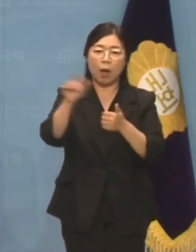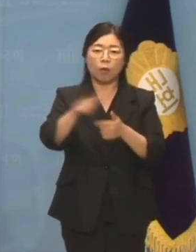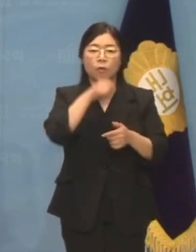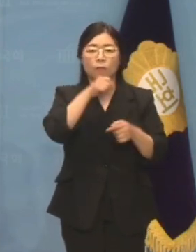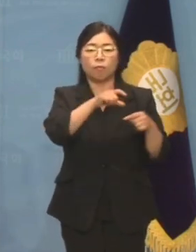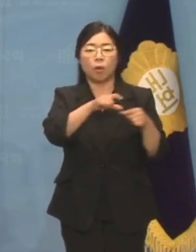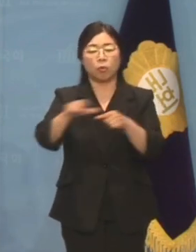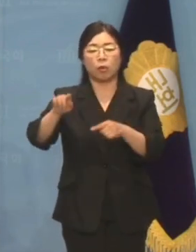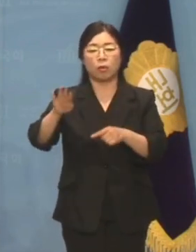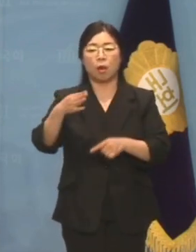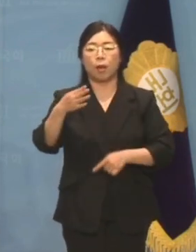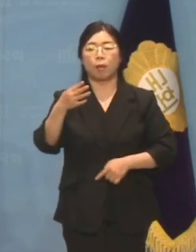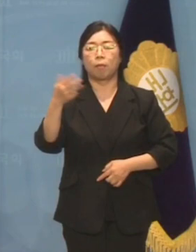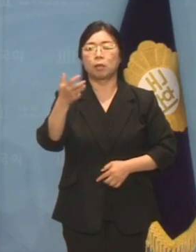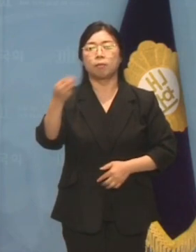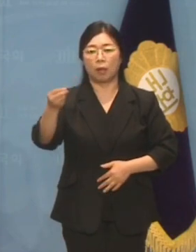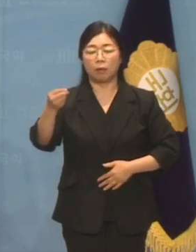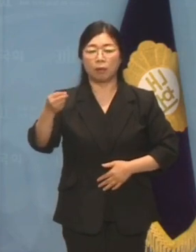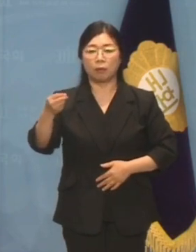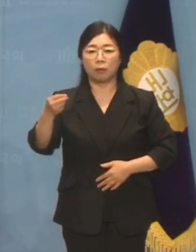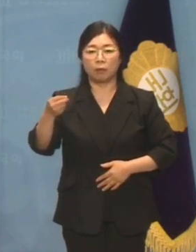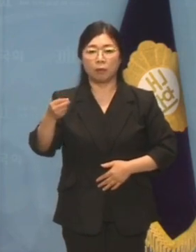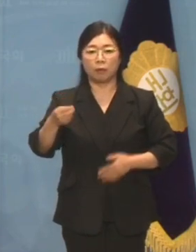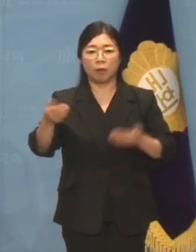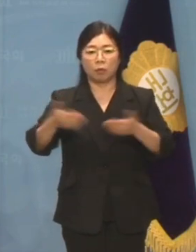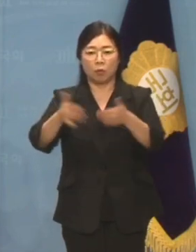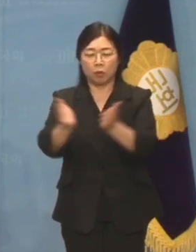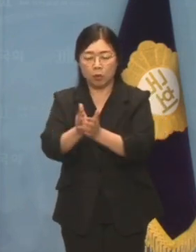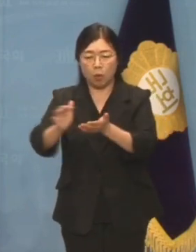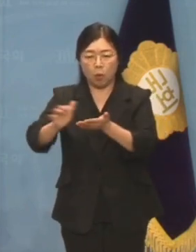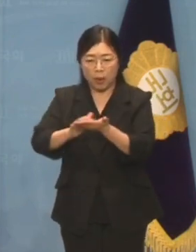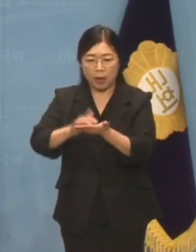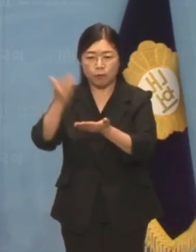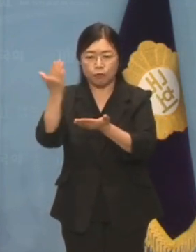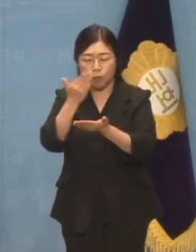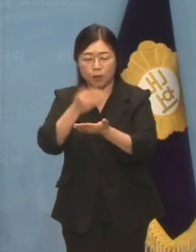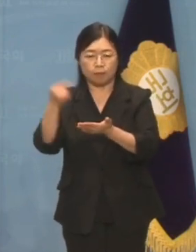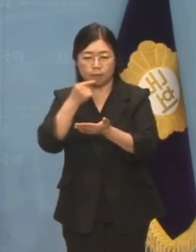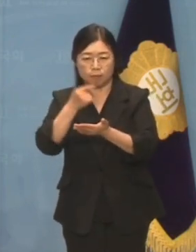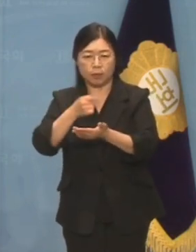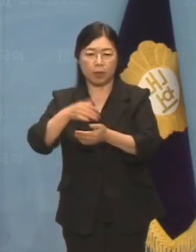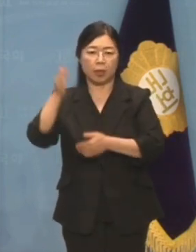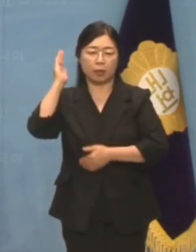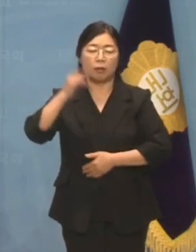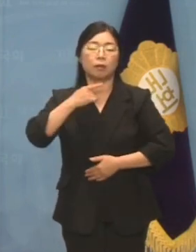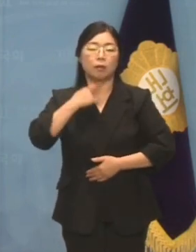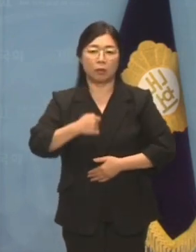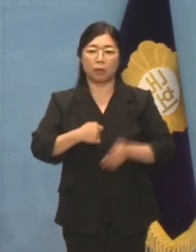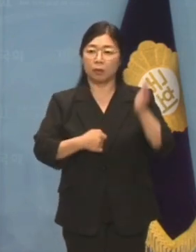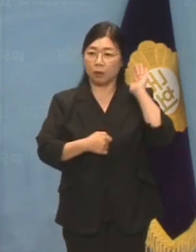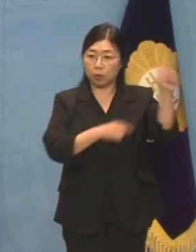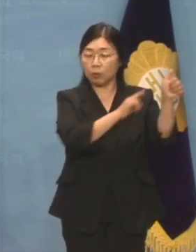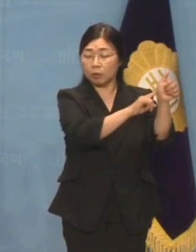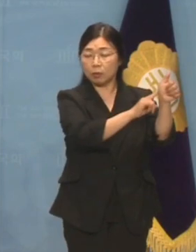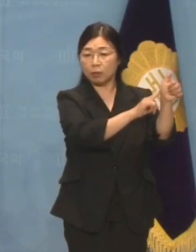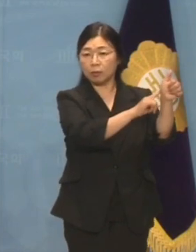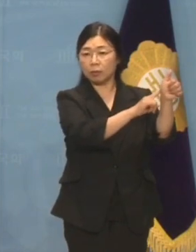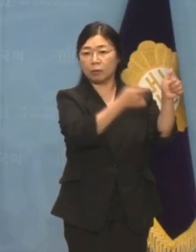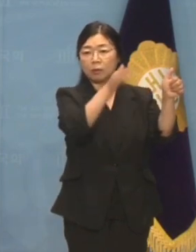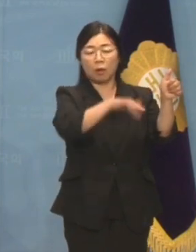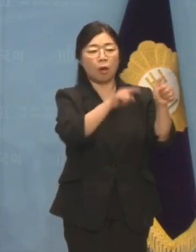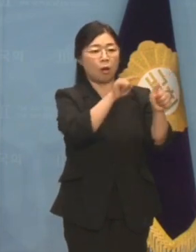480만 원에 달합니다. 노조의 회계 투명성을 무척이나 강조하는 대통령 아니겠습니까?